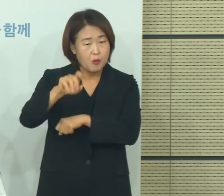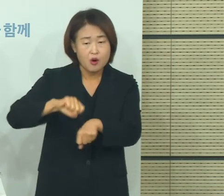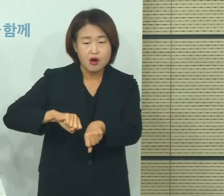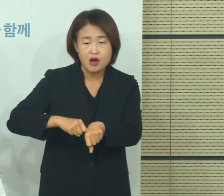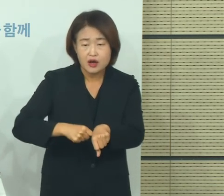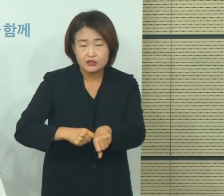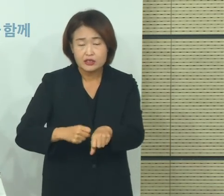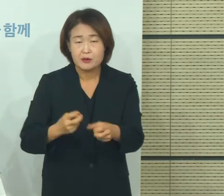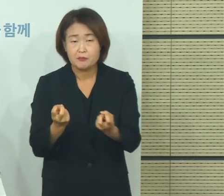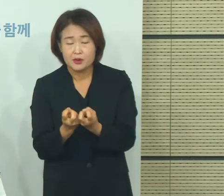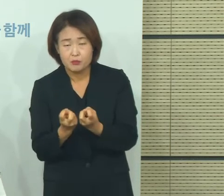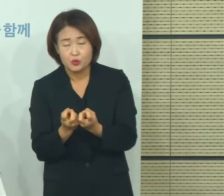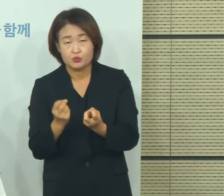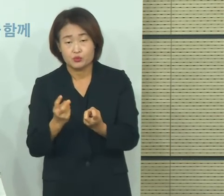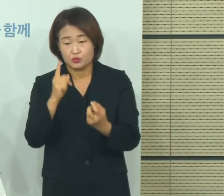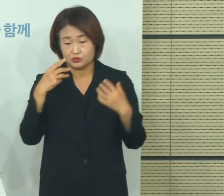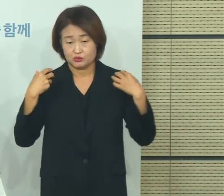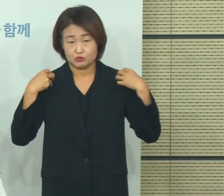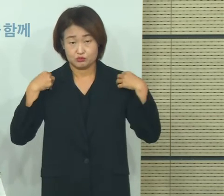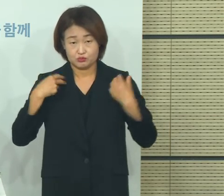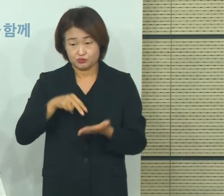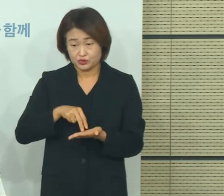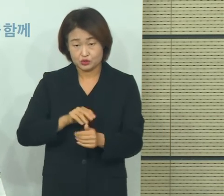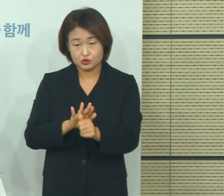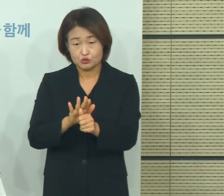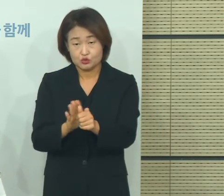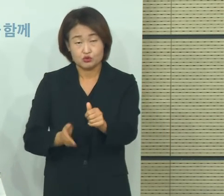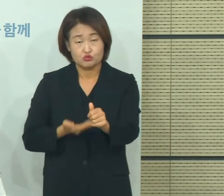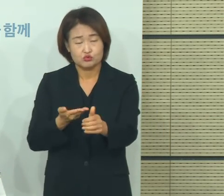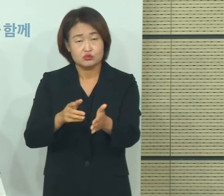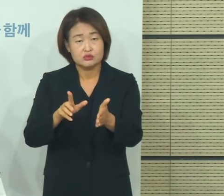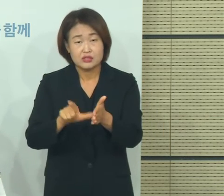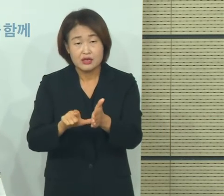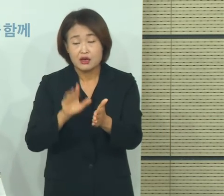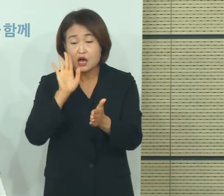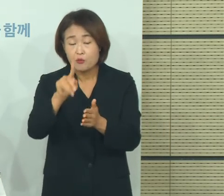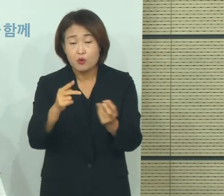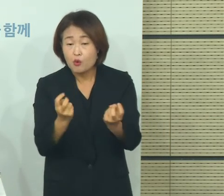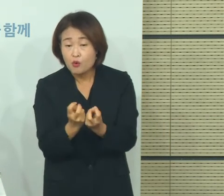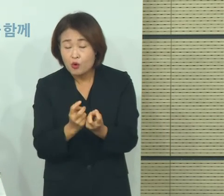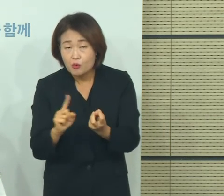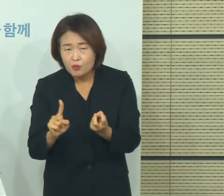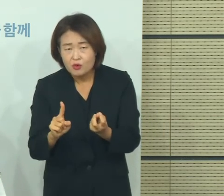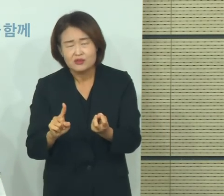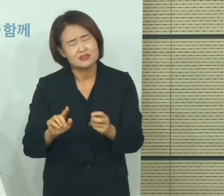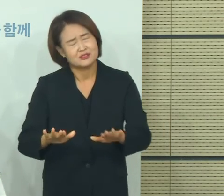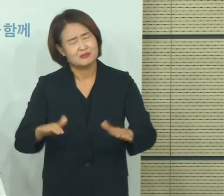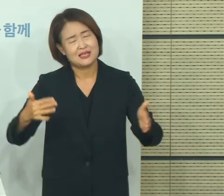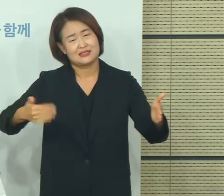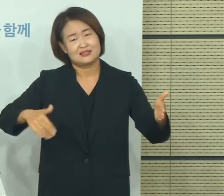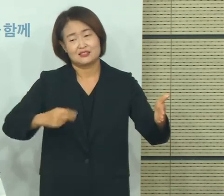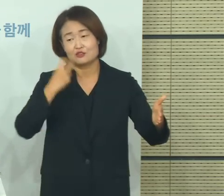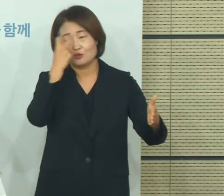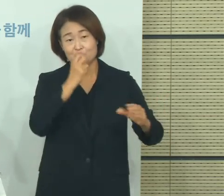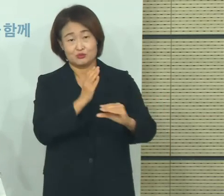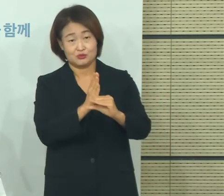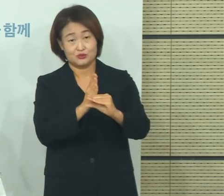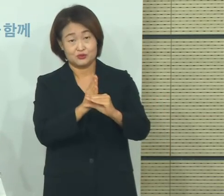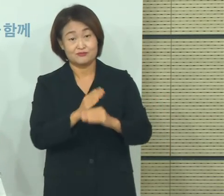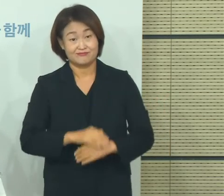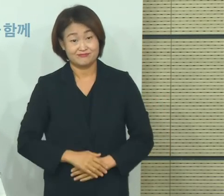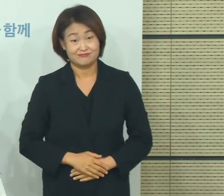또는 정부가 지원을 통해서 활성화시킬 수 있는 조치들은 어떤 것들이 있을지 현재 검토 중에 있고 이런 부분들이 결정되면